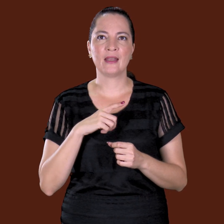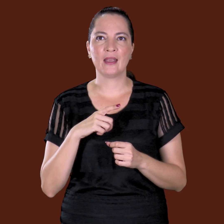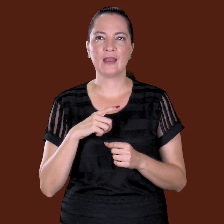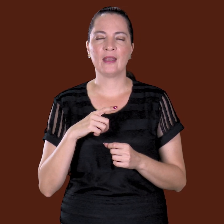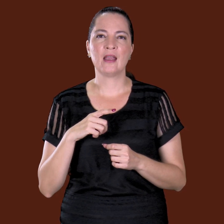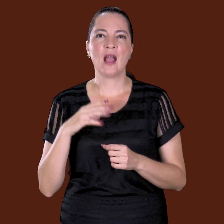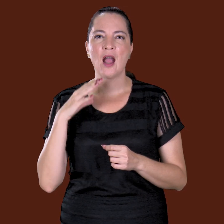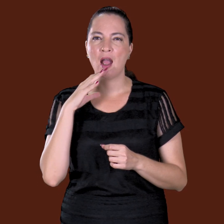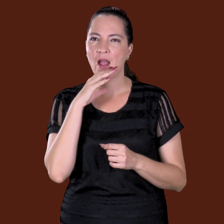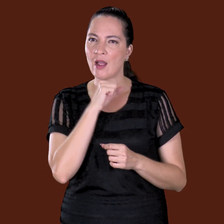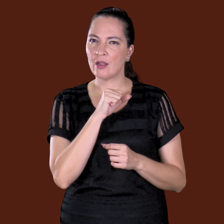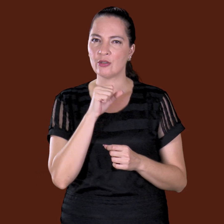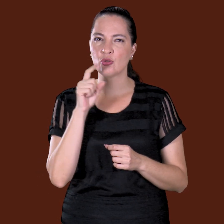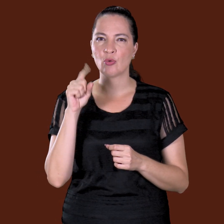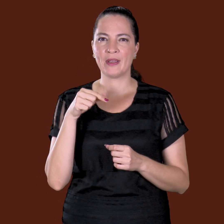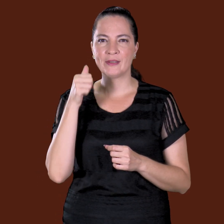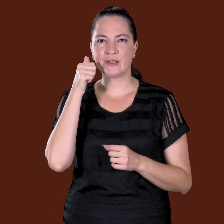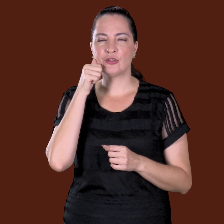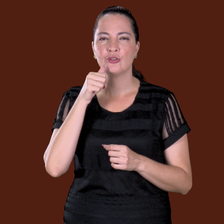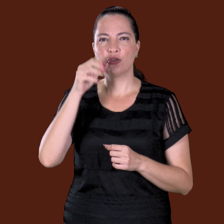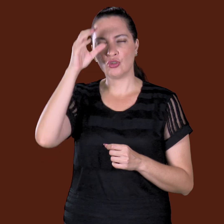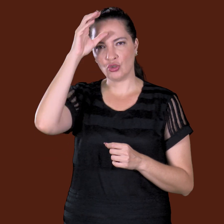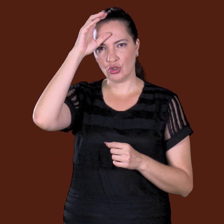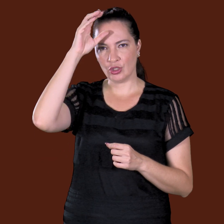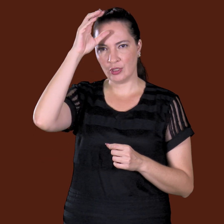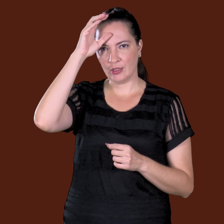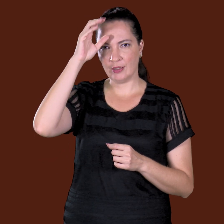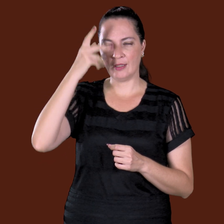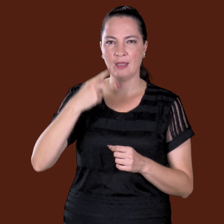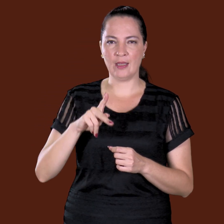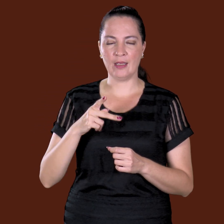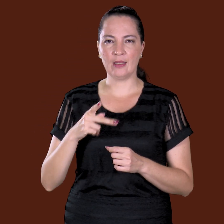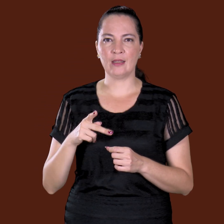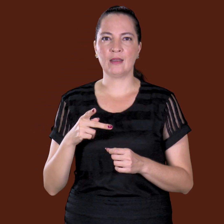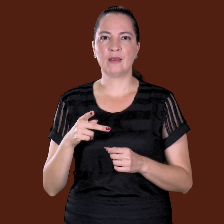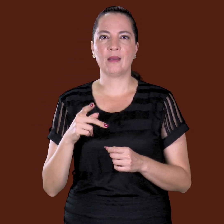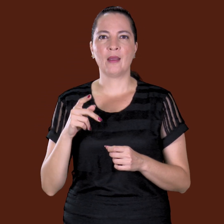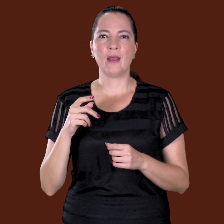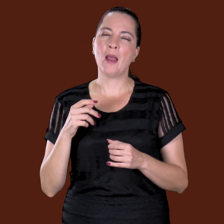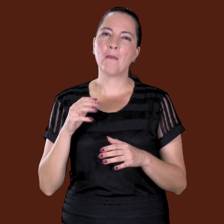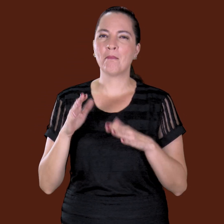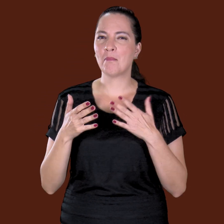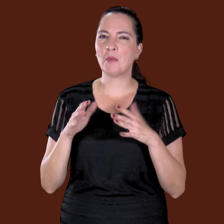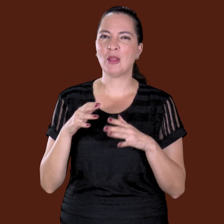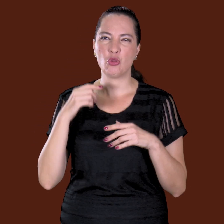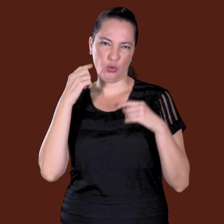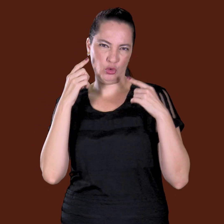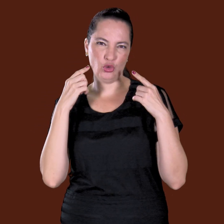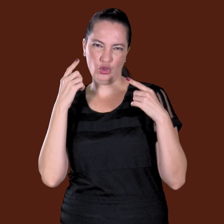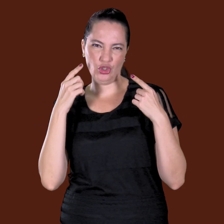tia, eu acho, que era meio doidinha, assim, sabia?